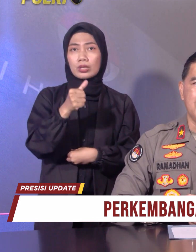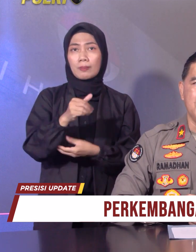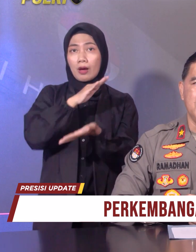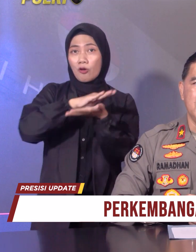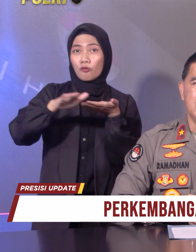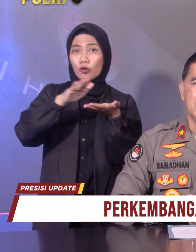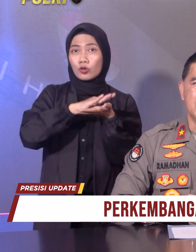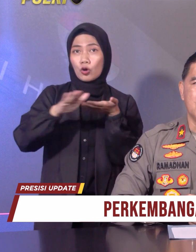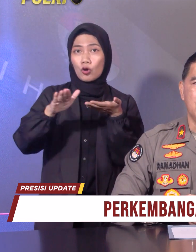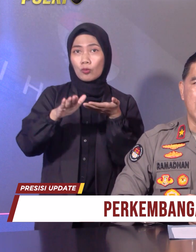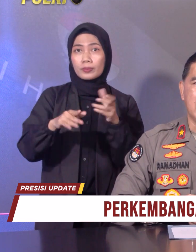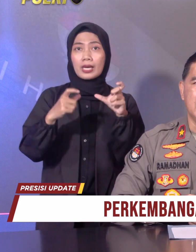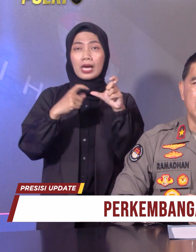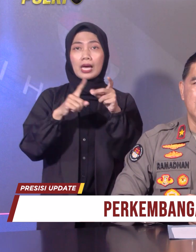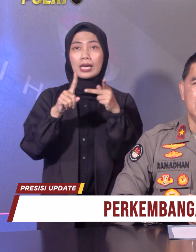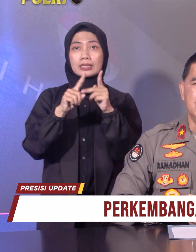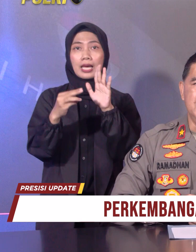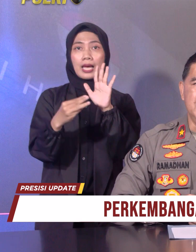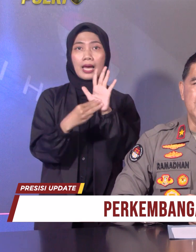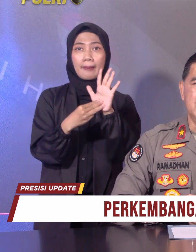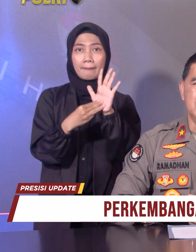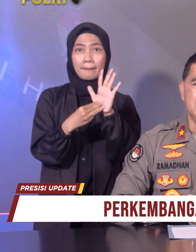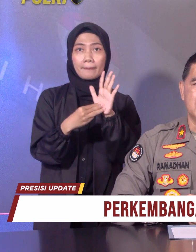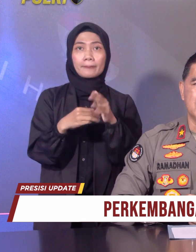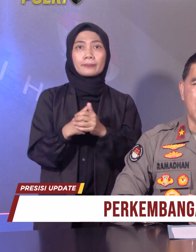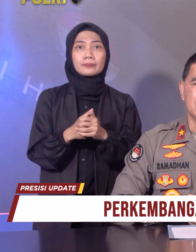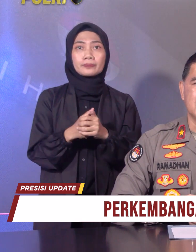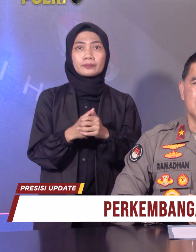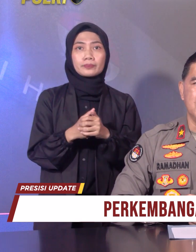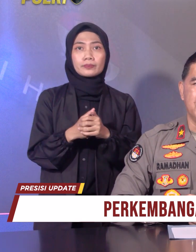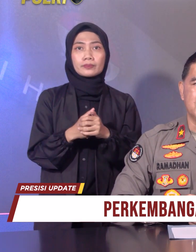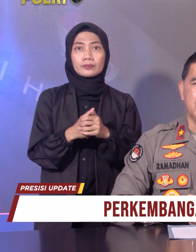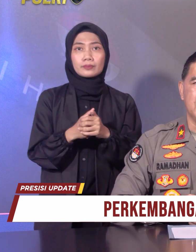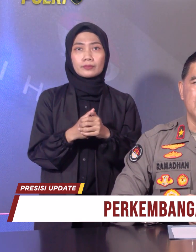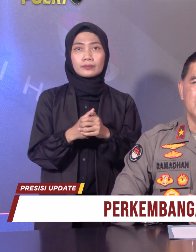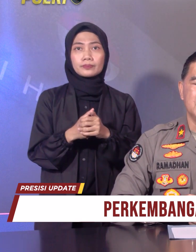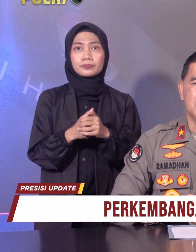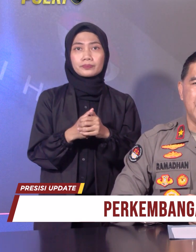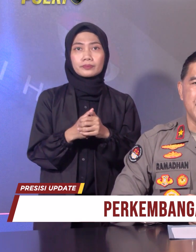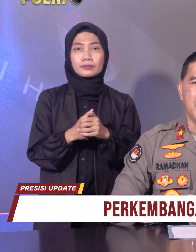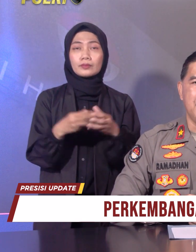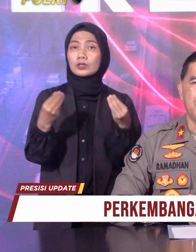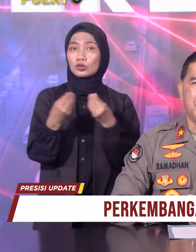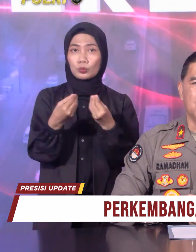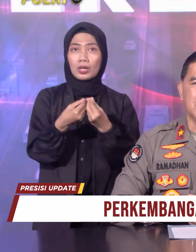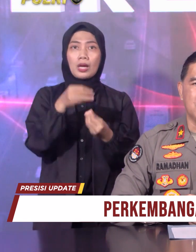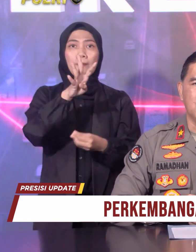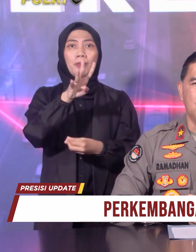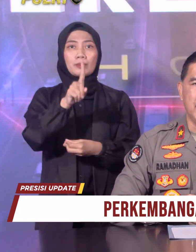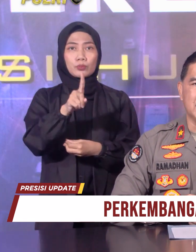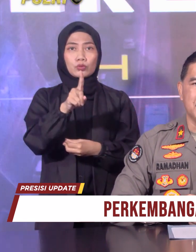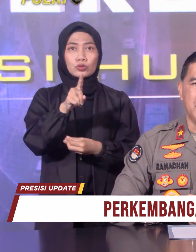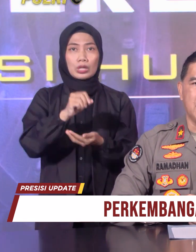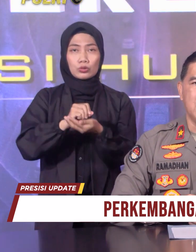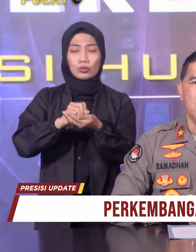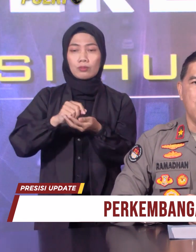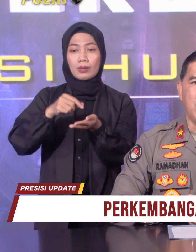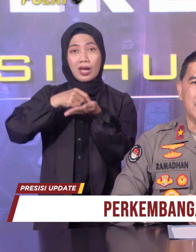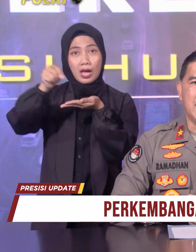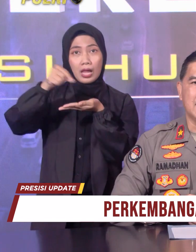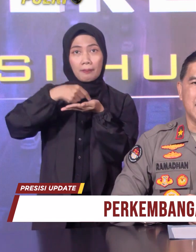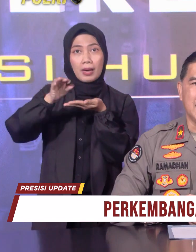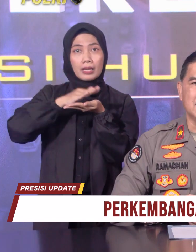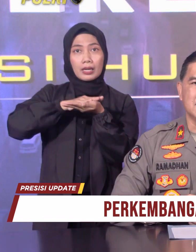SHM yang digunakan di J Trust Investment, sebanyak 41 eksemplar.